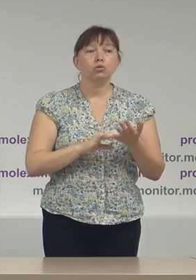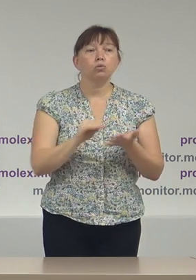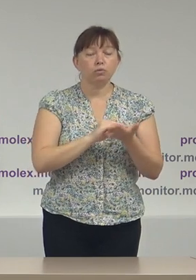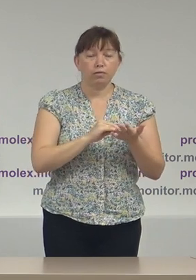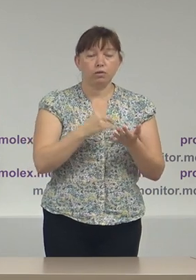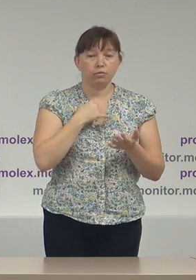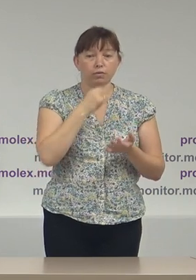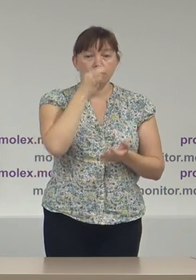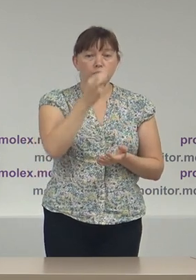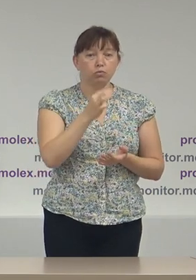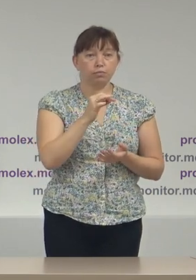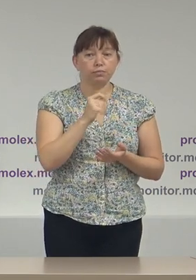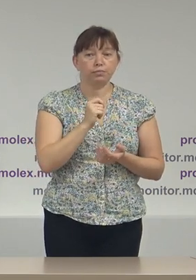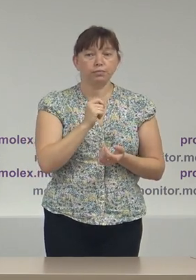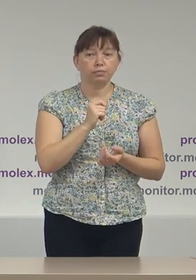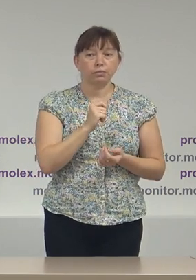o dată vreau să sublinez că